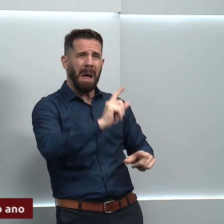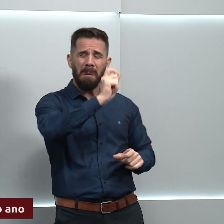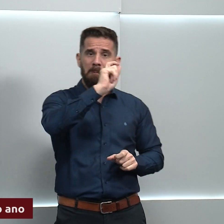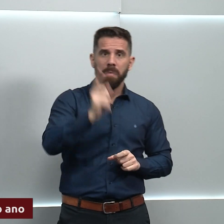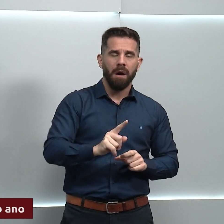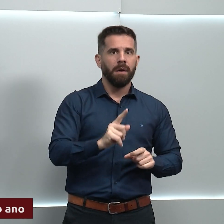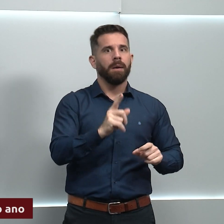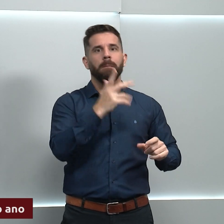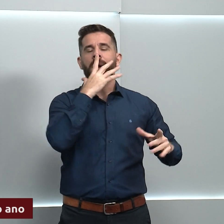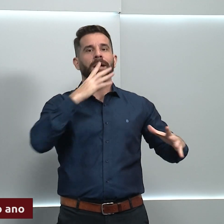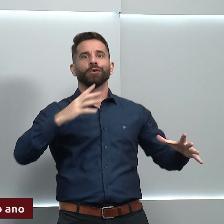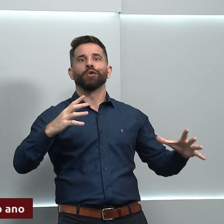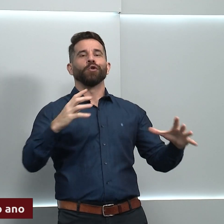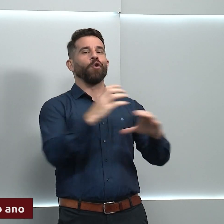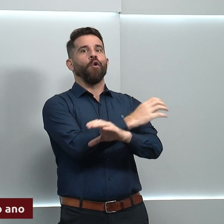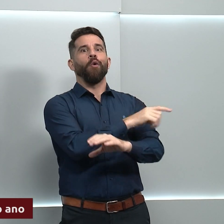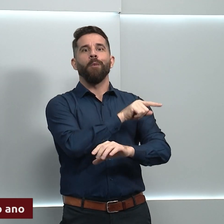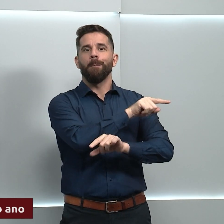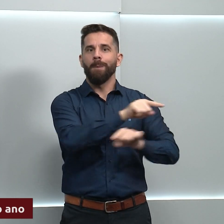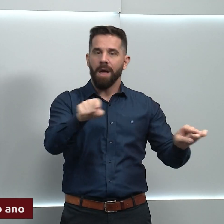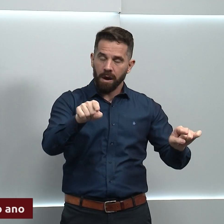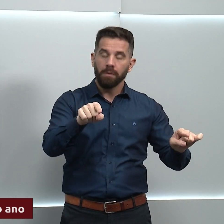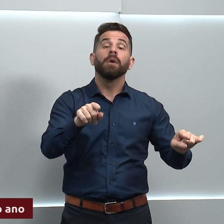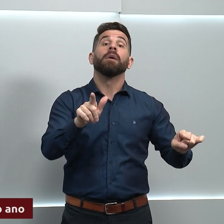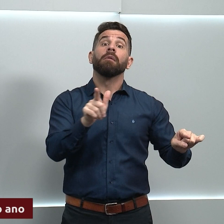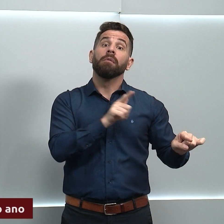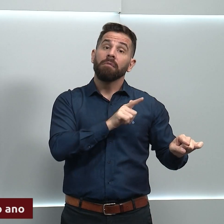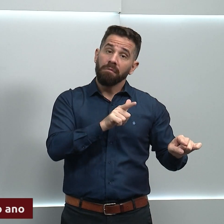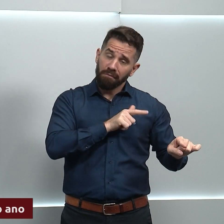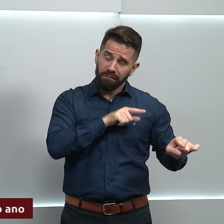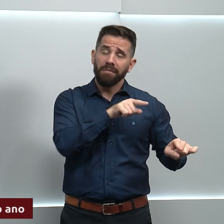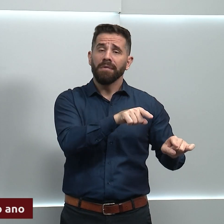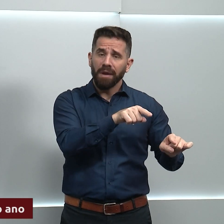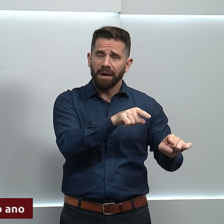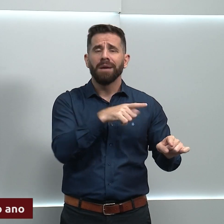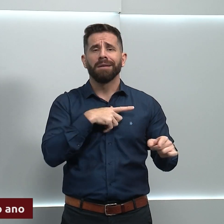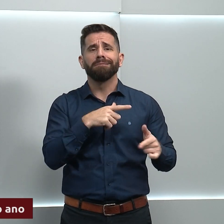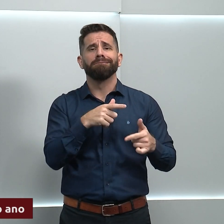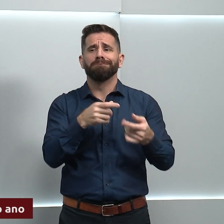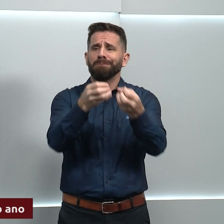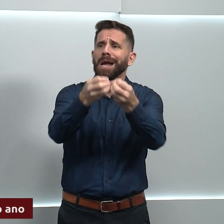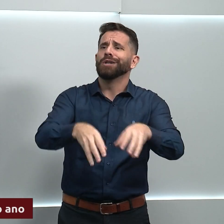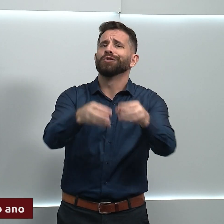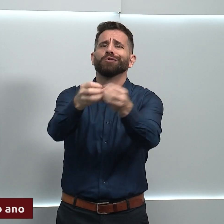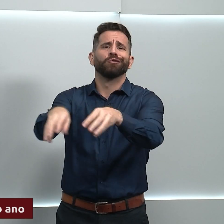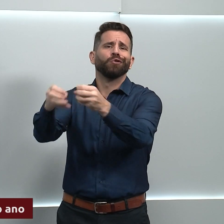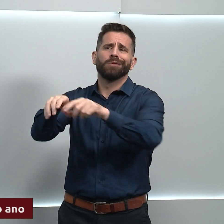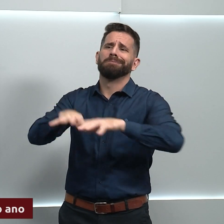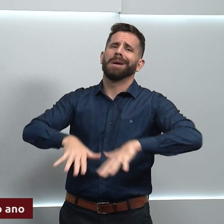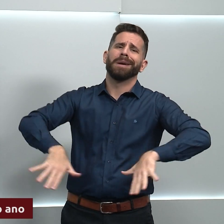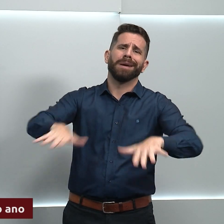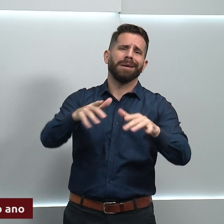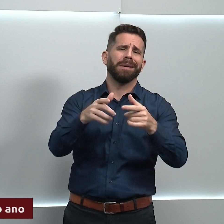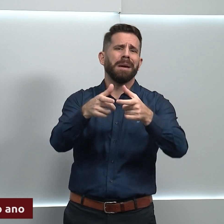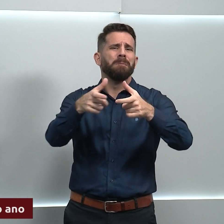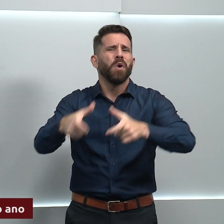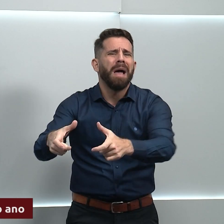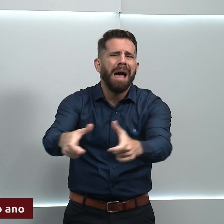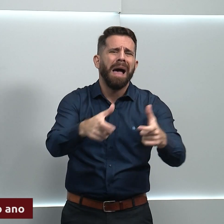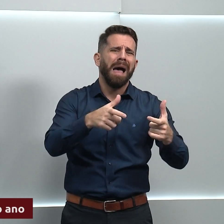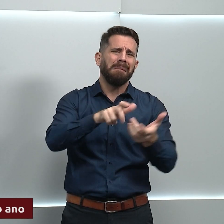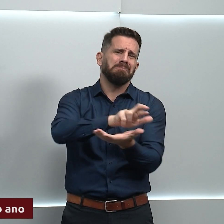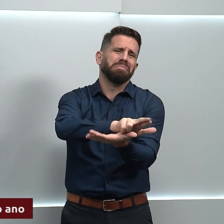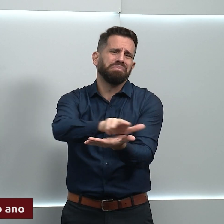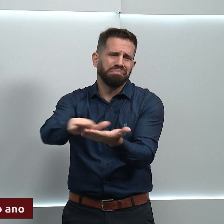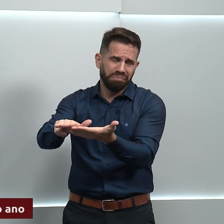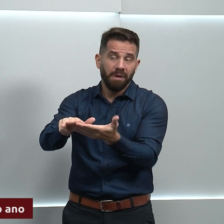pacotão do tempo aí, que traz bastante problemas, inclusive assim, tanto na cidade quanto no campo. Mas